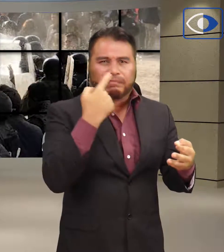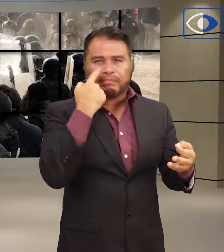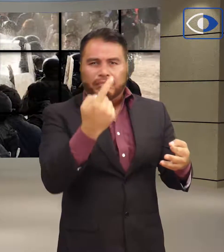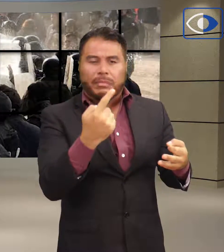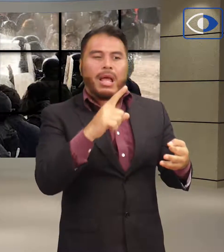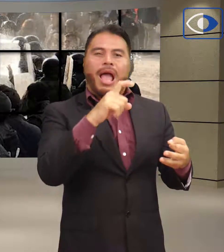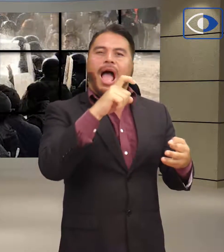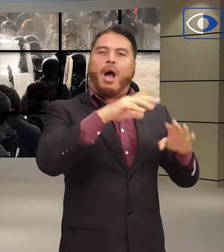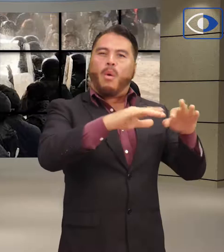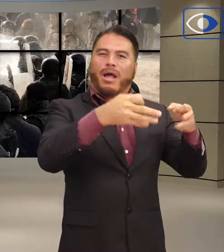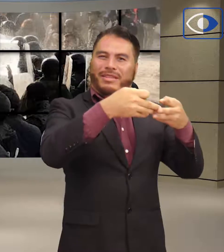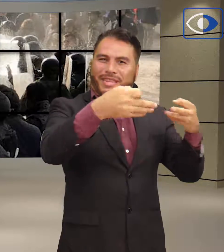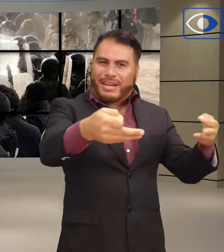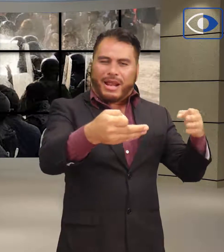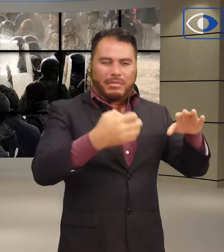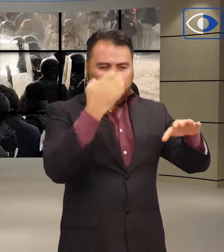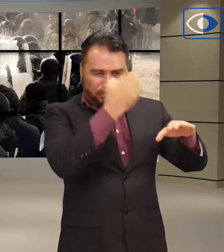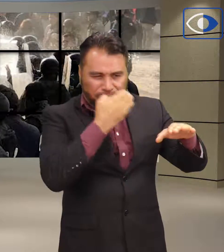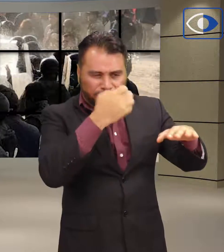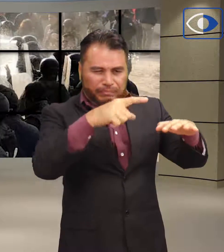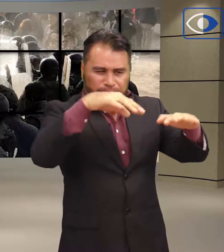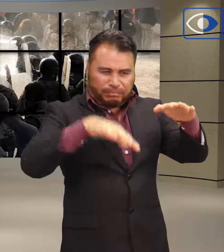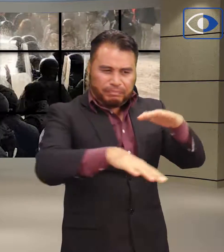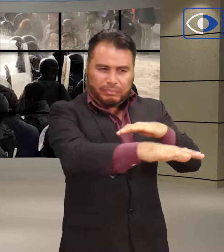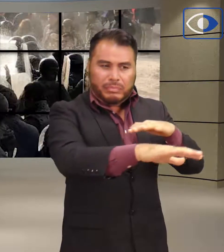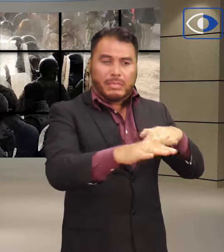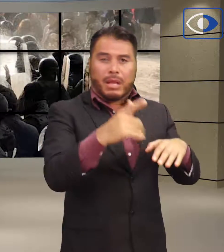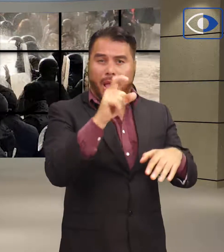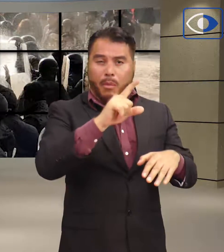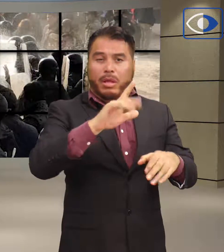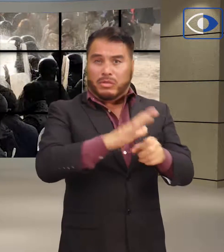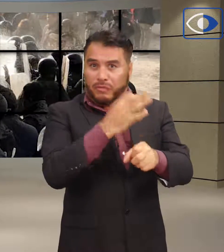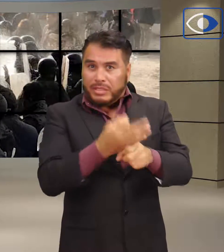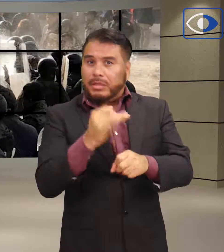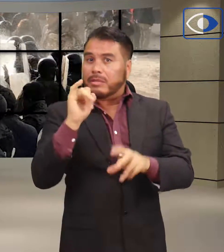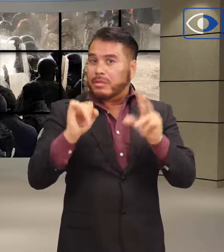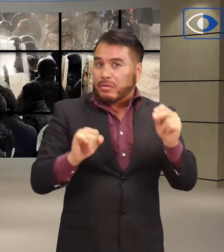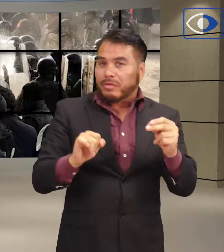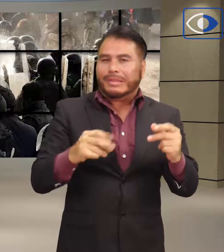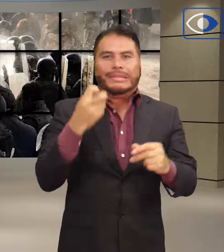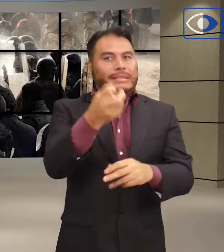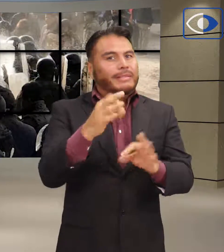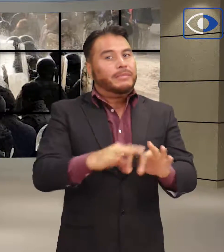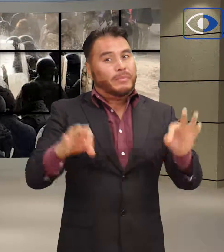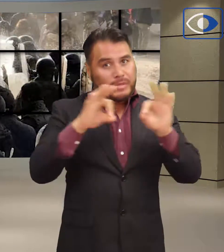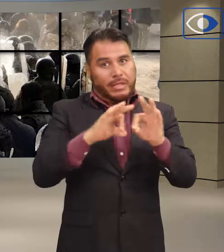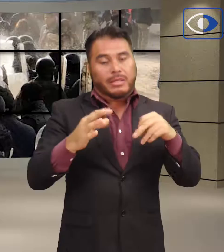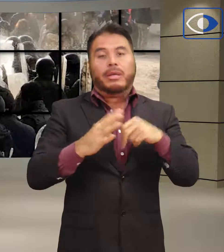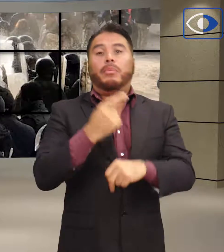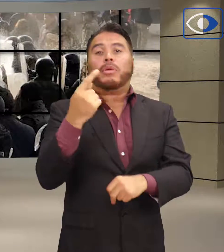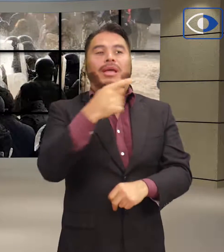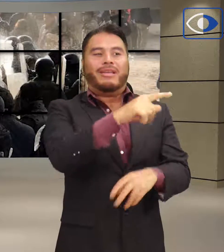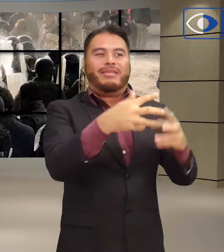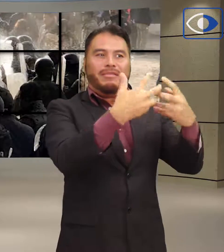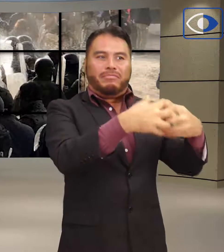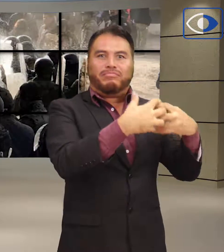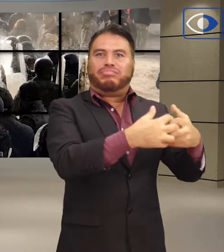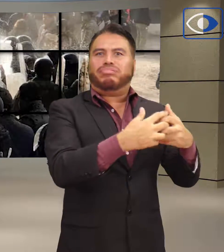de la autoridad acerca del nivel de agotamiento del manto freático de la región, imprescindible para resolver sobre el impacto